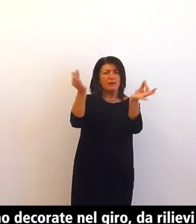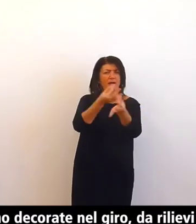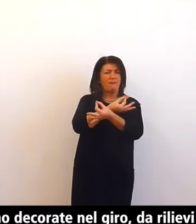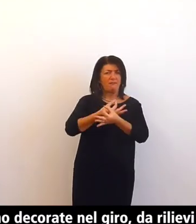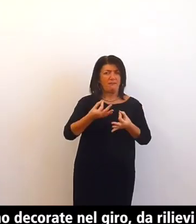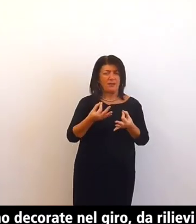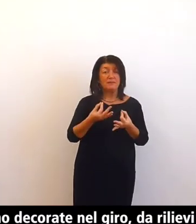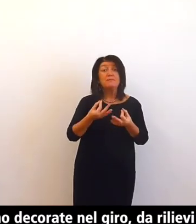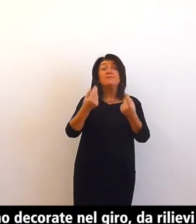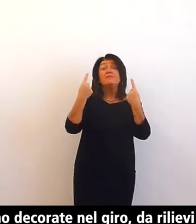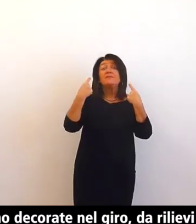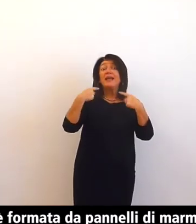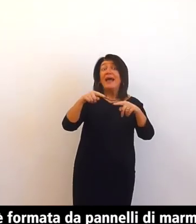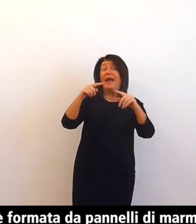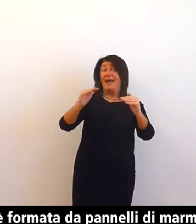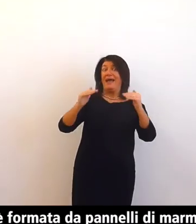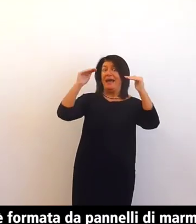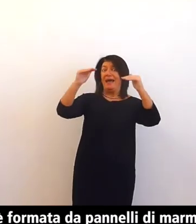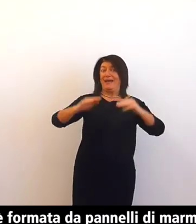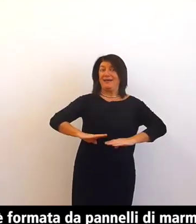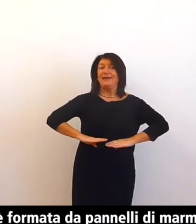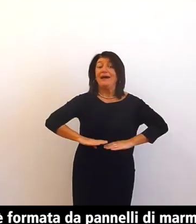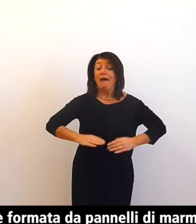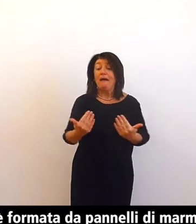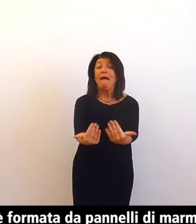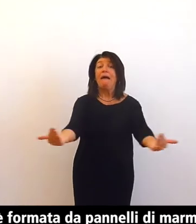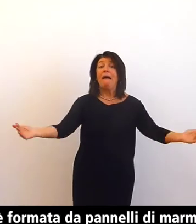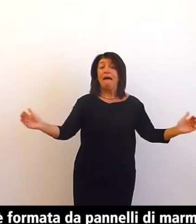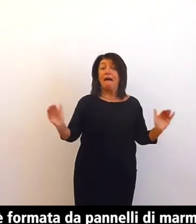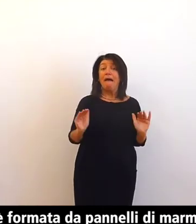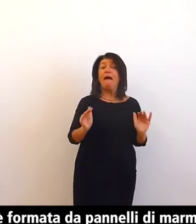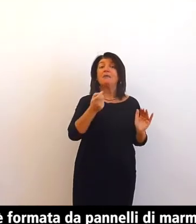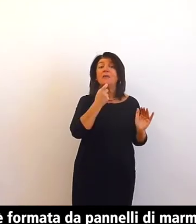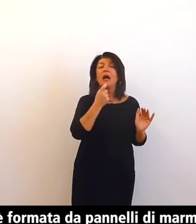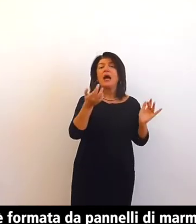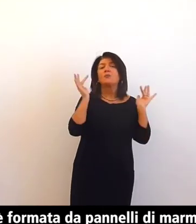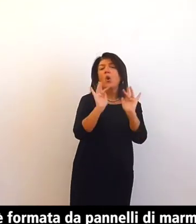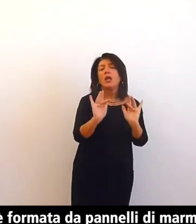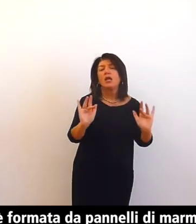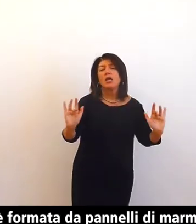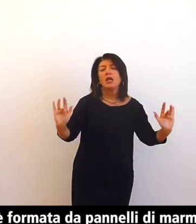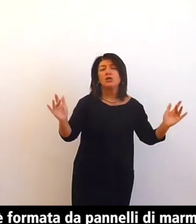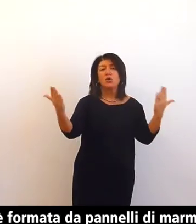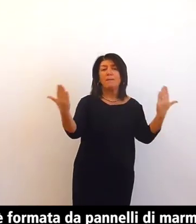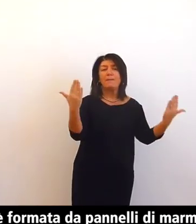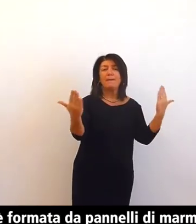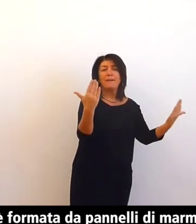la balaustra è formata da pannelli di marmoliscio uniti dalle sene tranne che per il